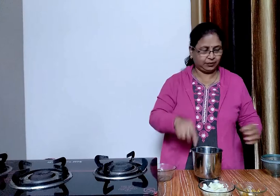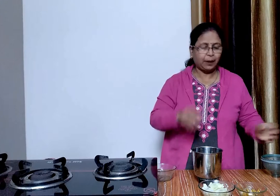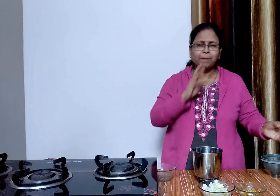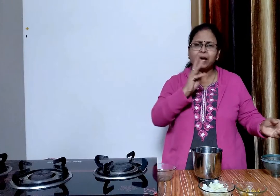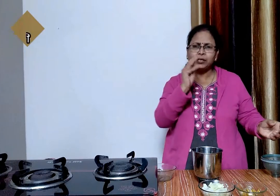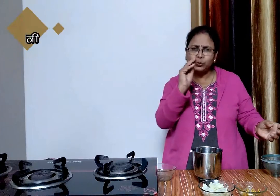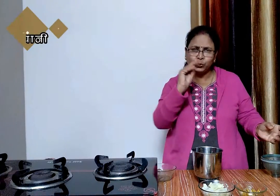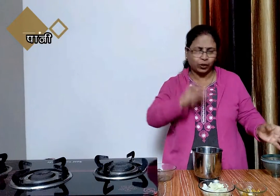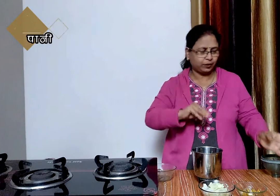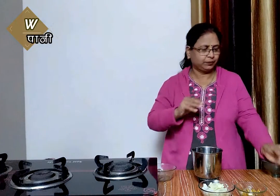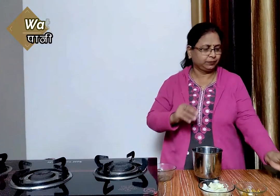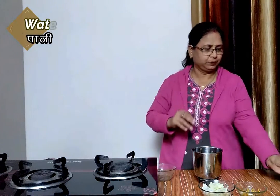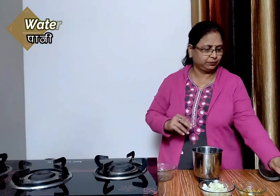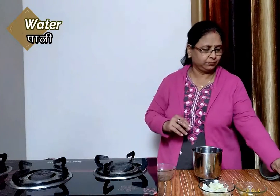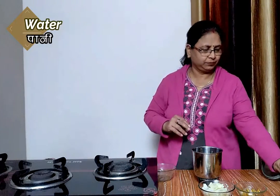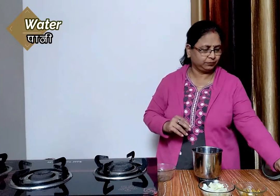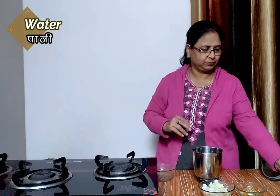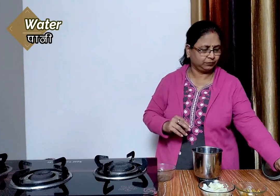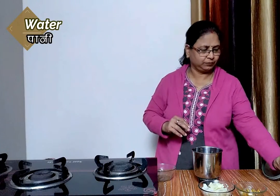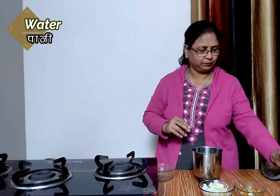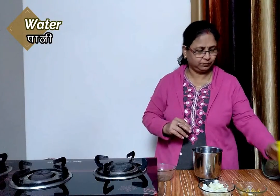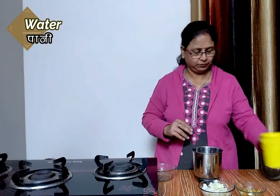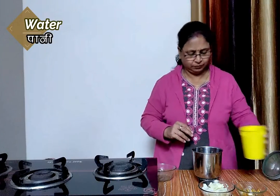और थोड़ा सा पानी डाल कर इसे पीस लेंगे